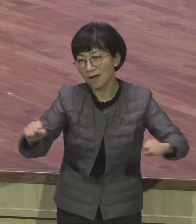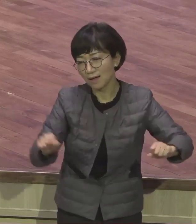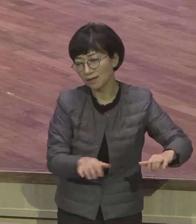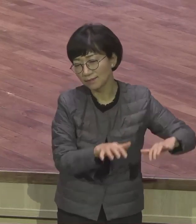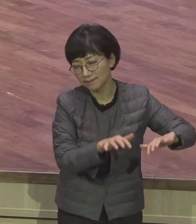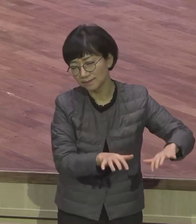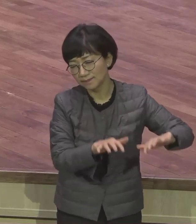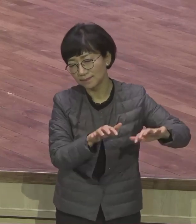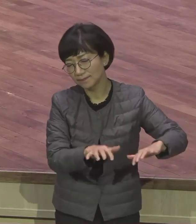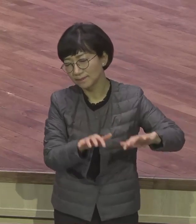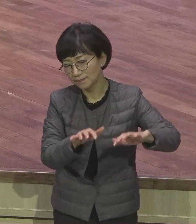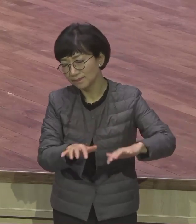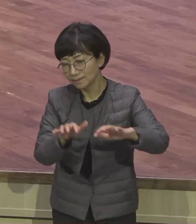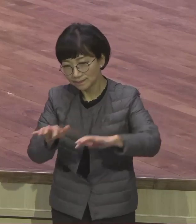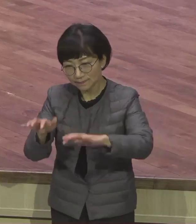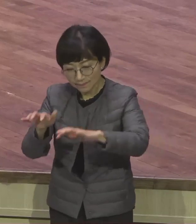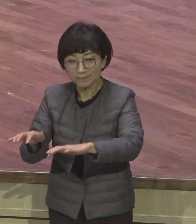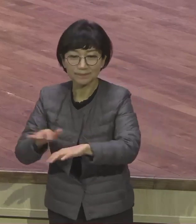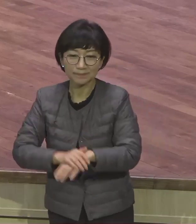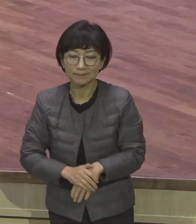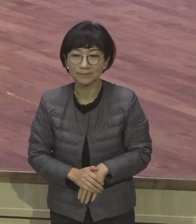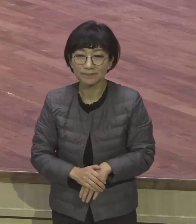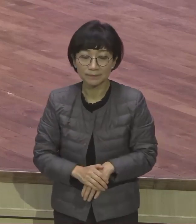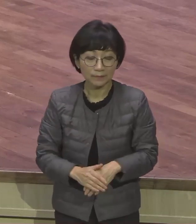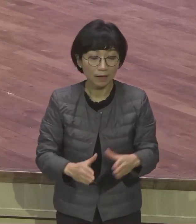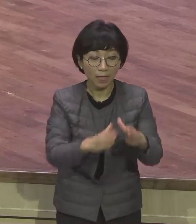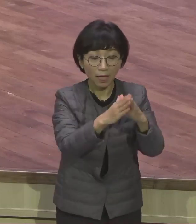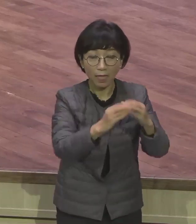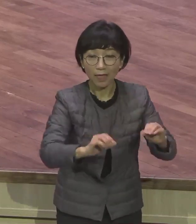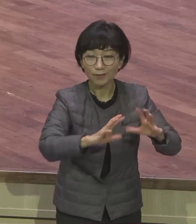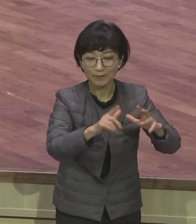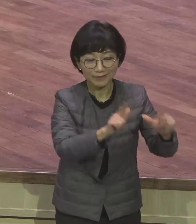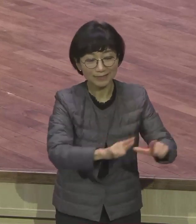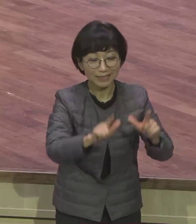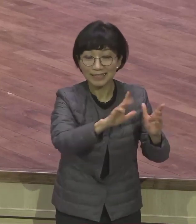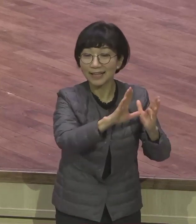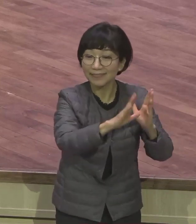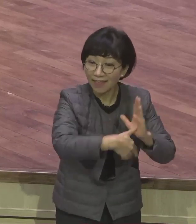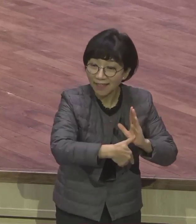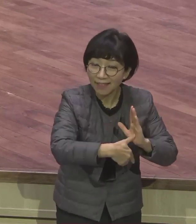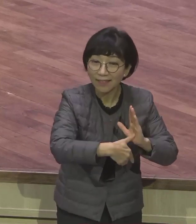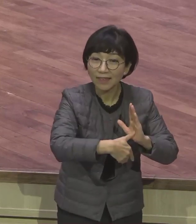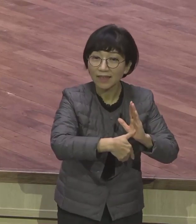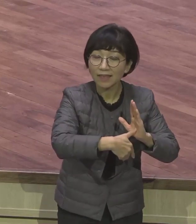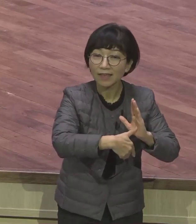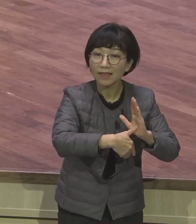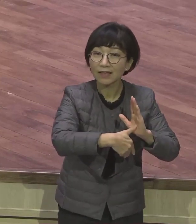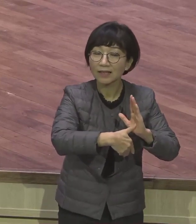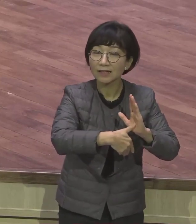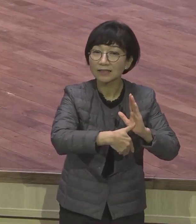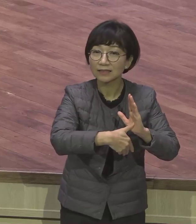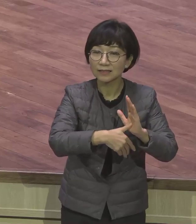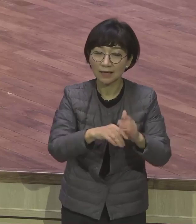애급에 살던 이들의 우선순위는 하나님의 말씀이 아니었어요